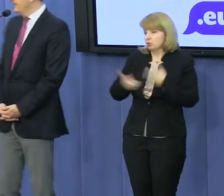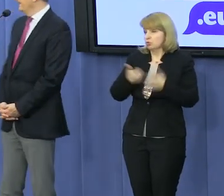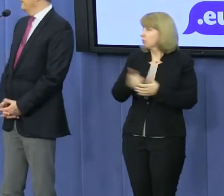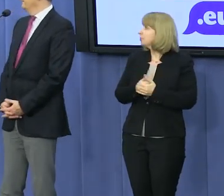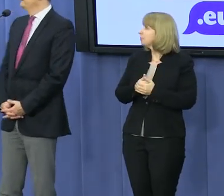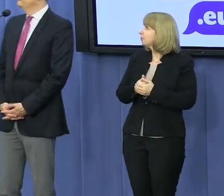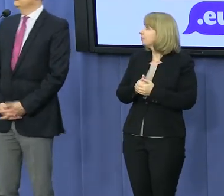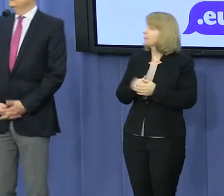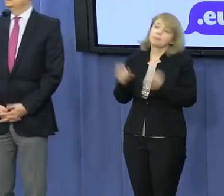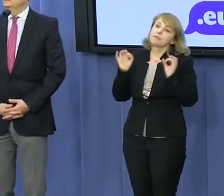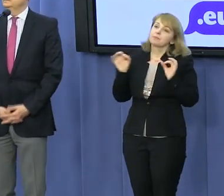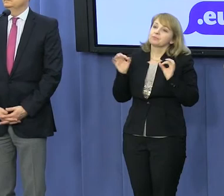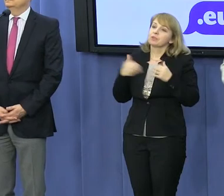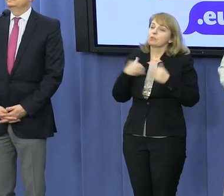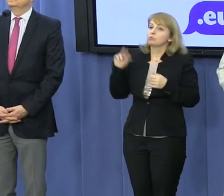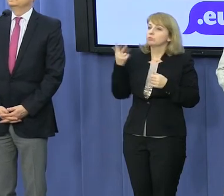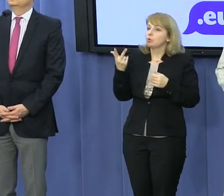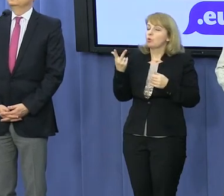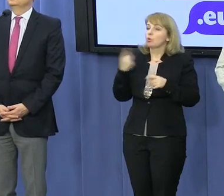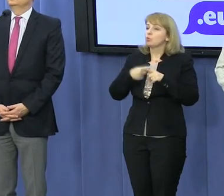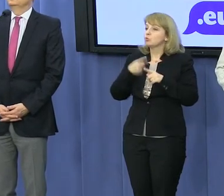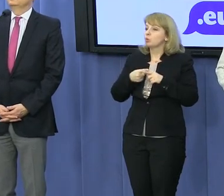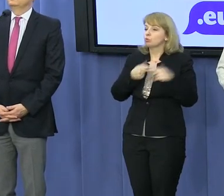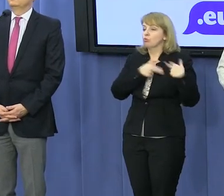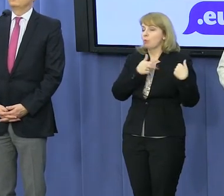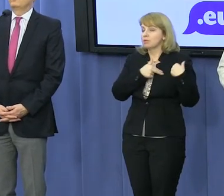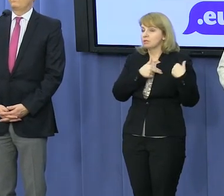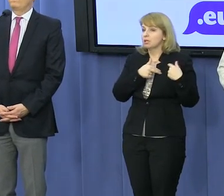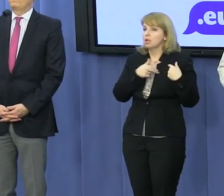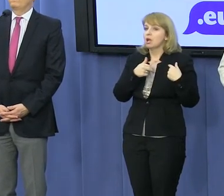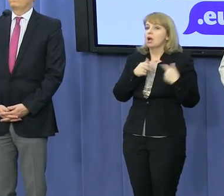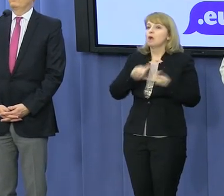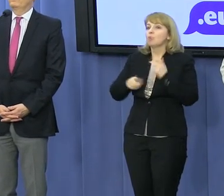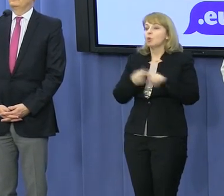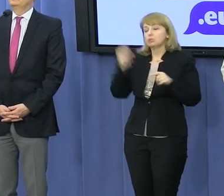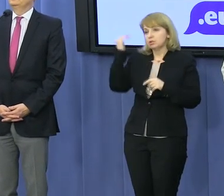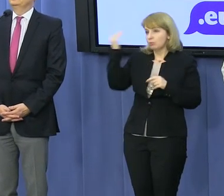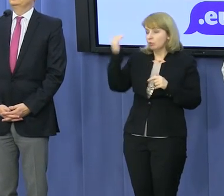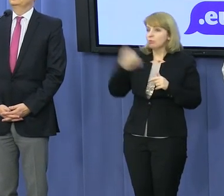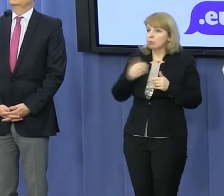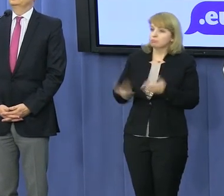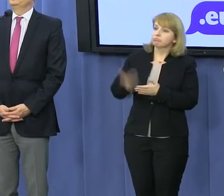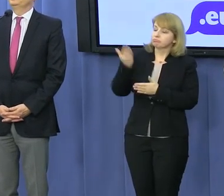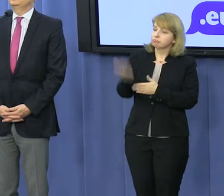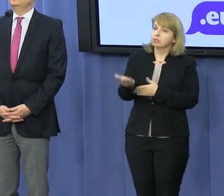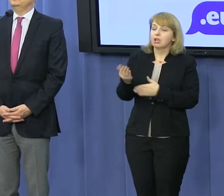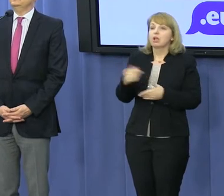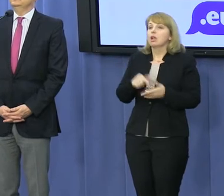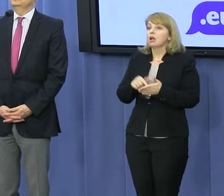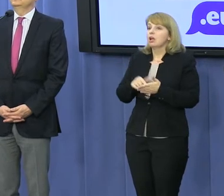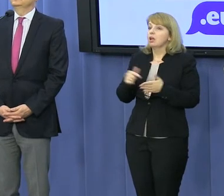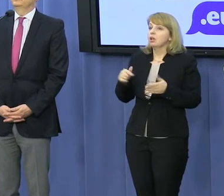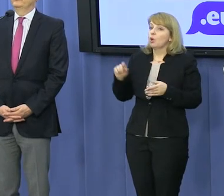uzupełnienia sobie pozwolę. Dzisiaj troje naszych członków Komisji Polityki Społecznej zawnioskowało o nadzwyczajne